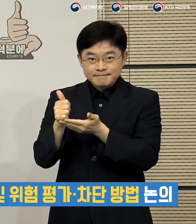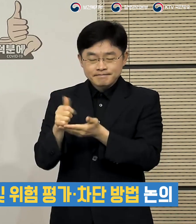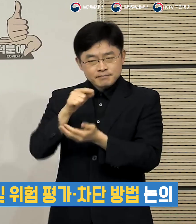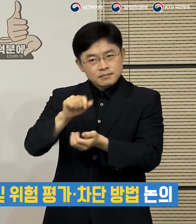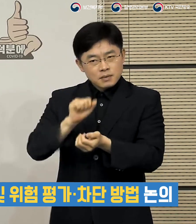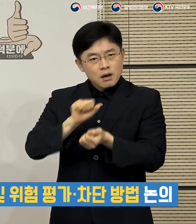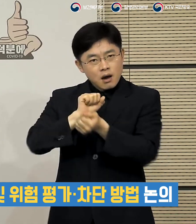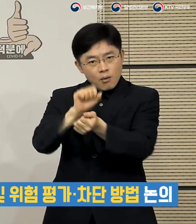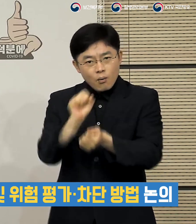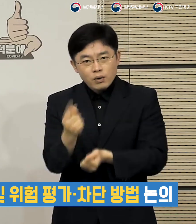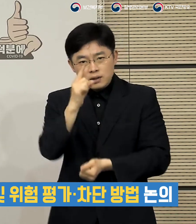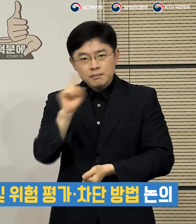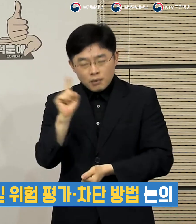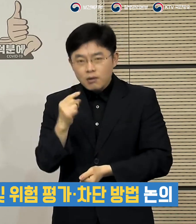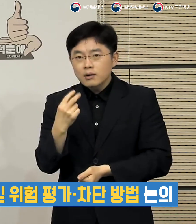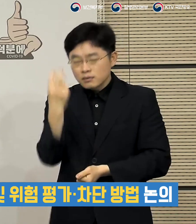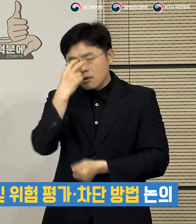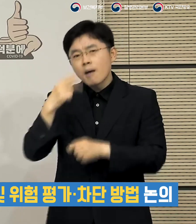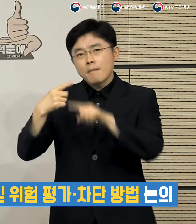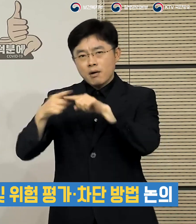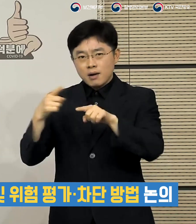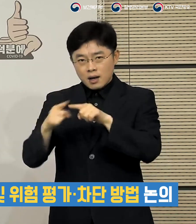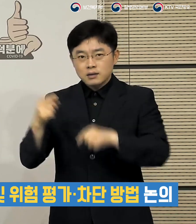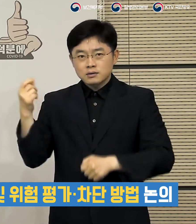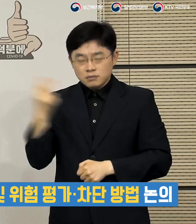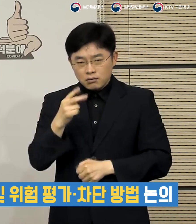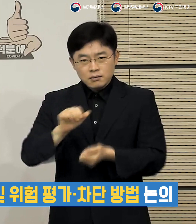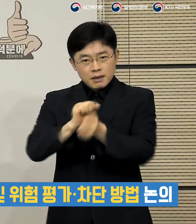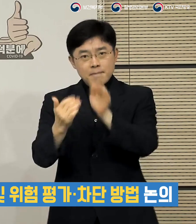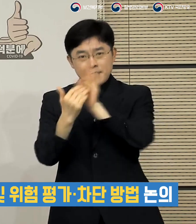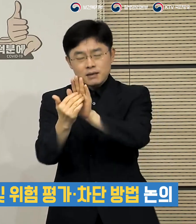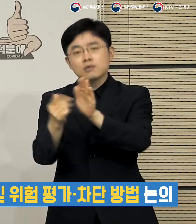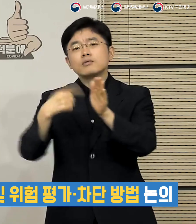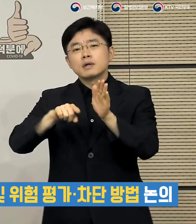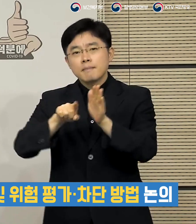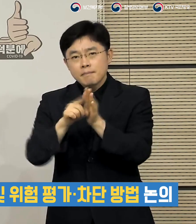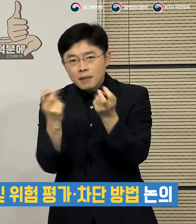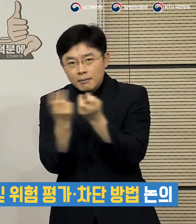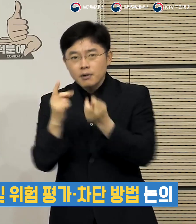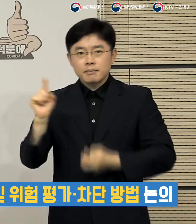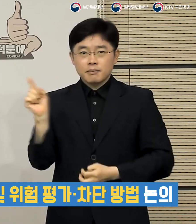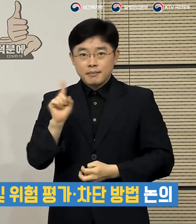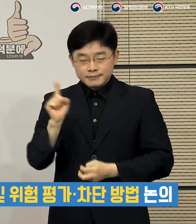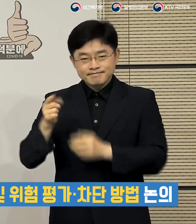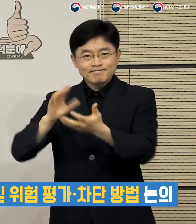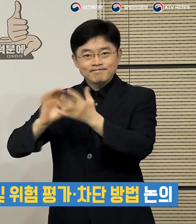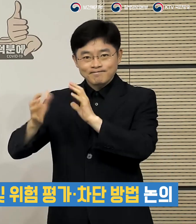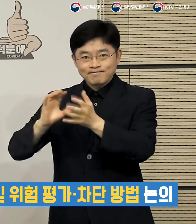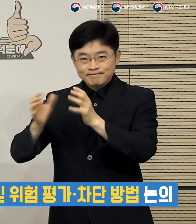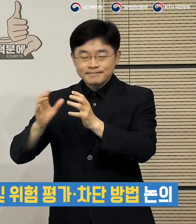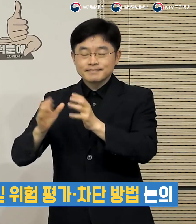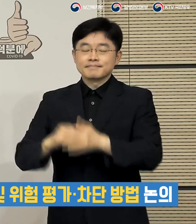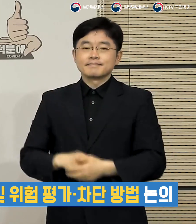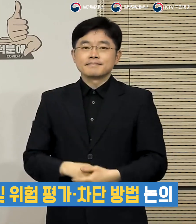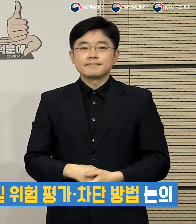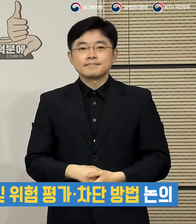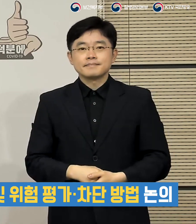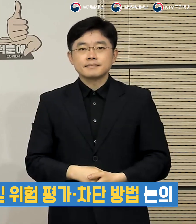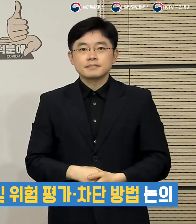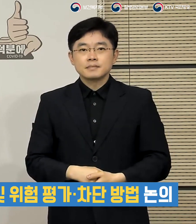위험성에 대한 평가 그리고 위험을 차단할 수 있는 방법 등을 전문적으로 논의하고